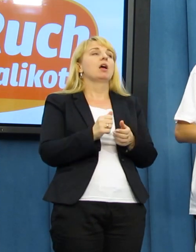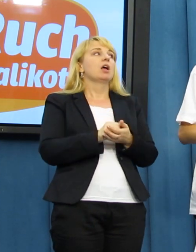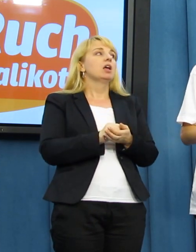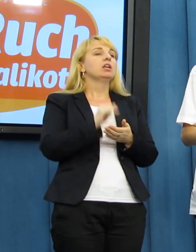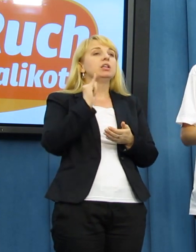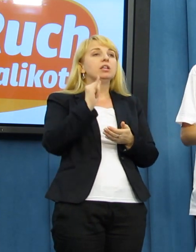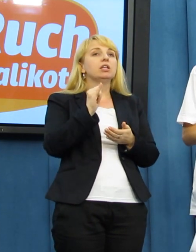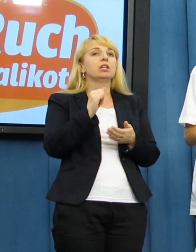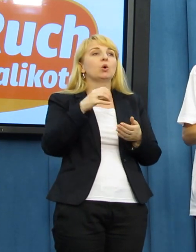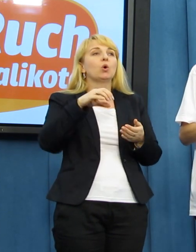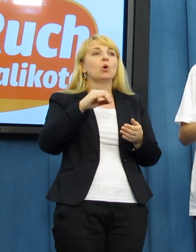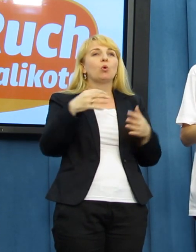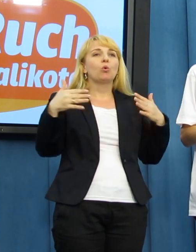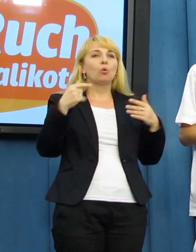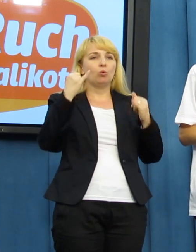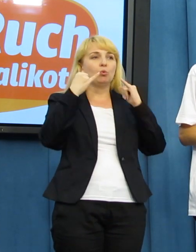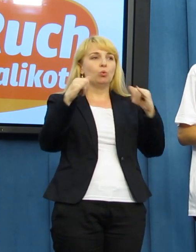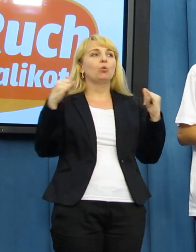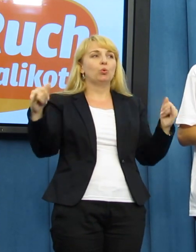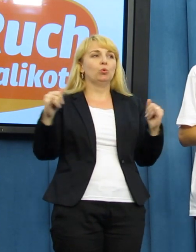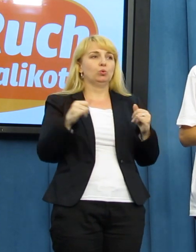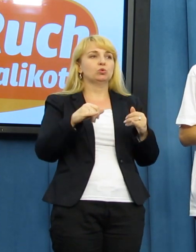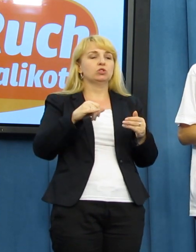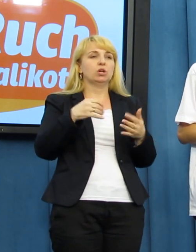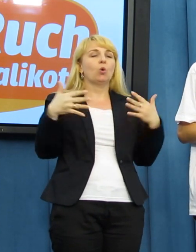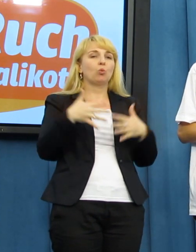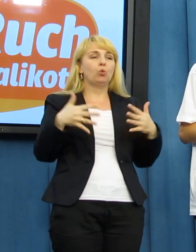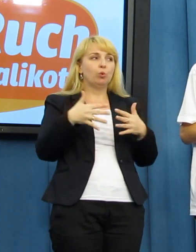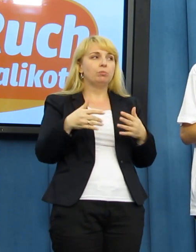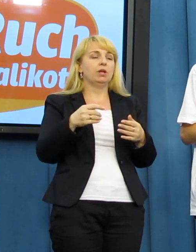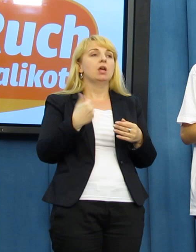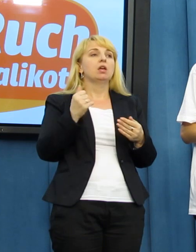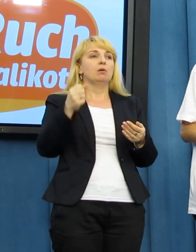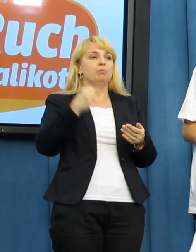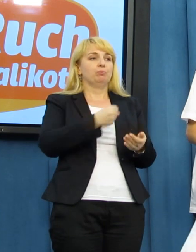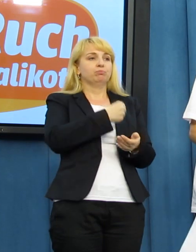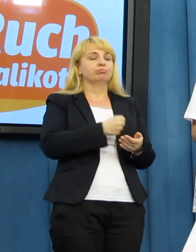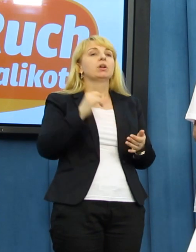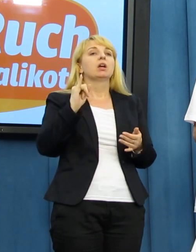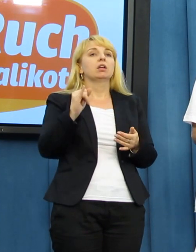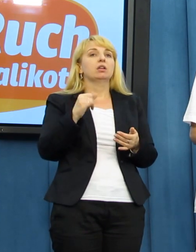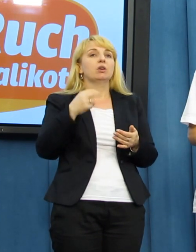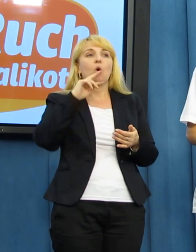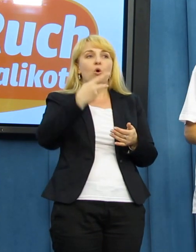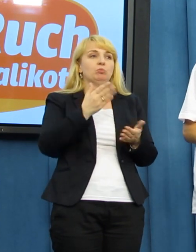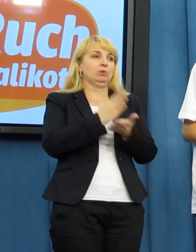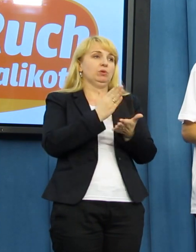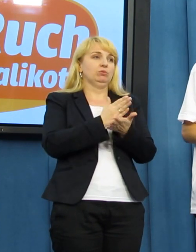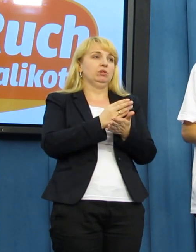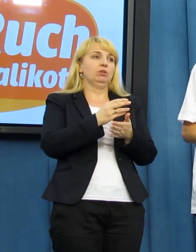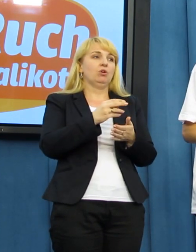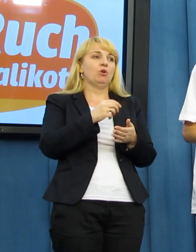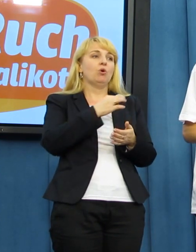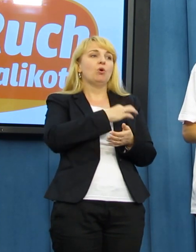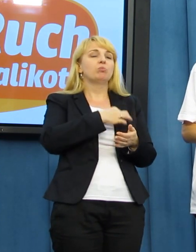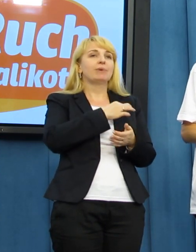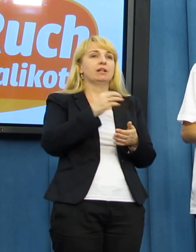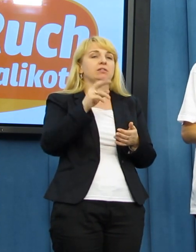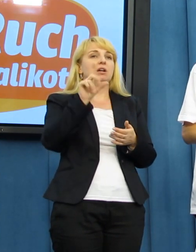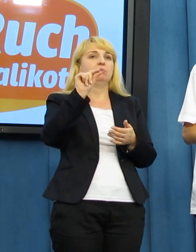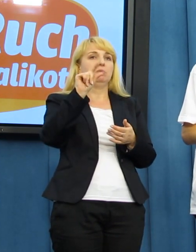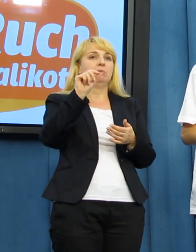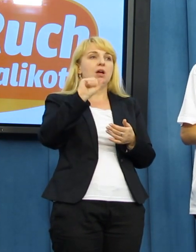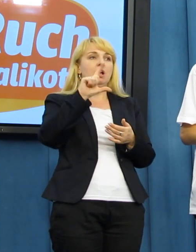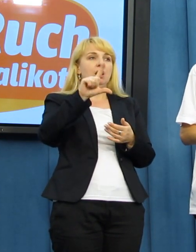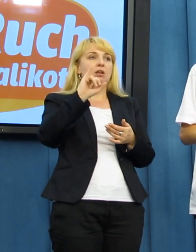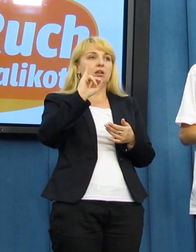do wszystkich klubów, do wszystkich posłów. Niestety odpowiedział nam tylko ruch Palikota i